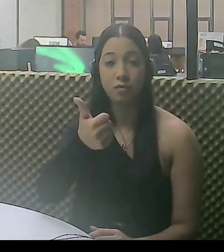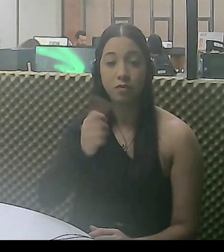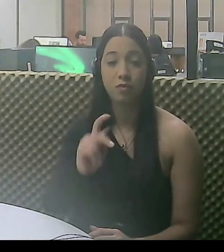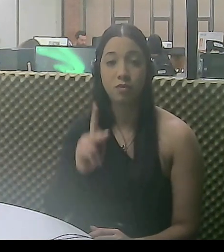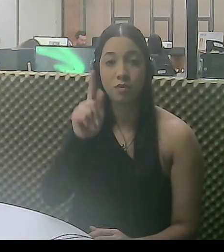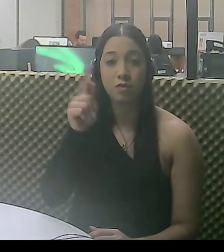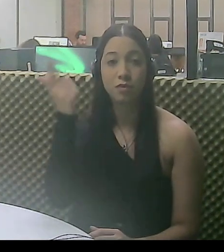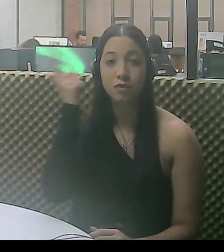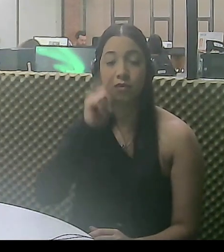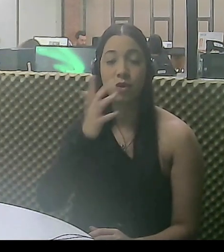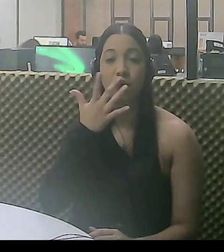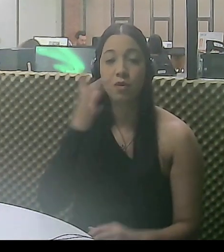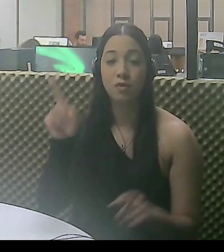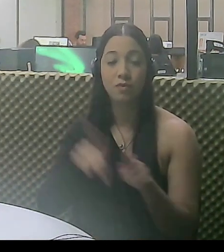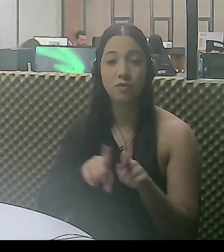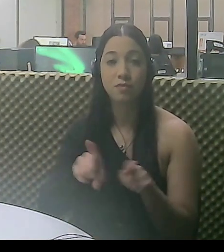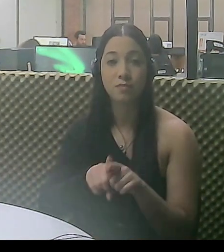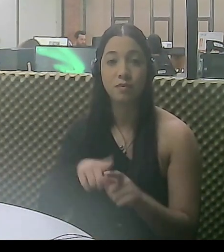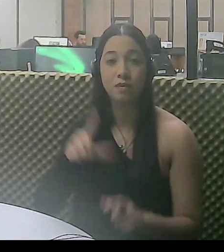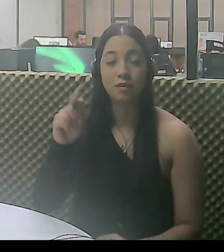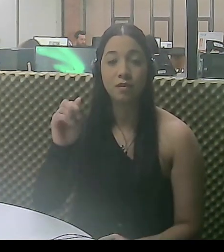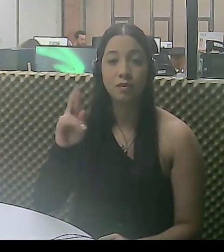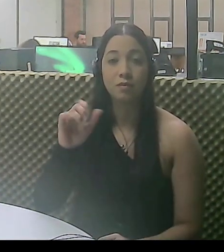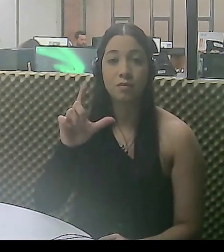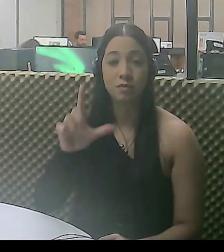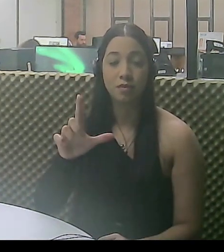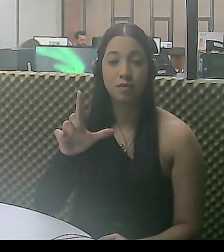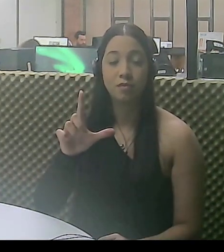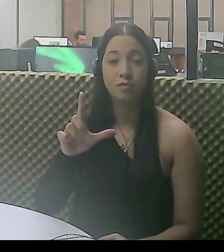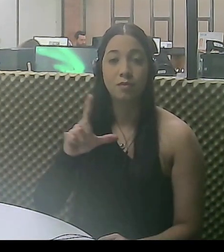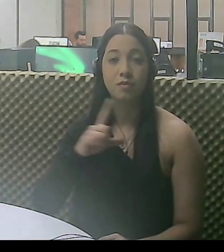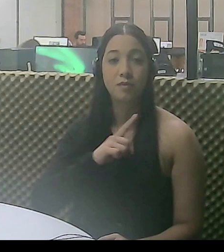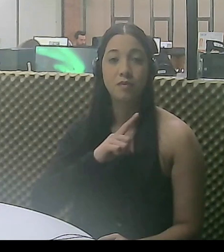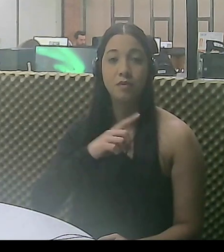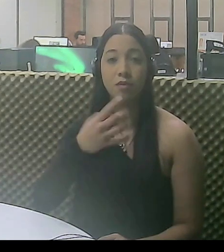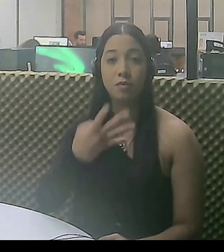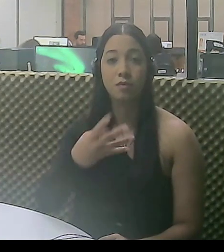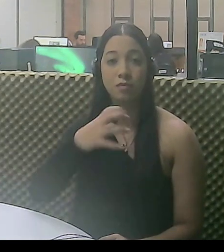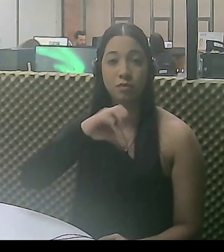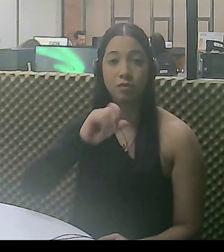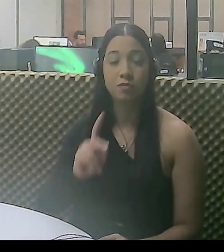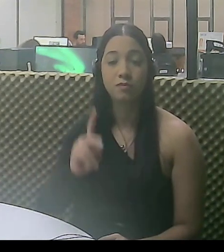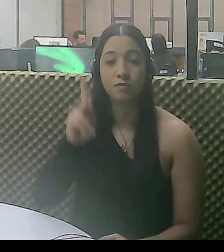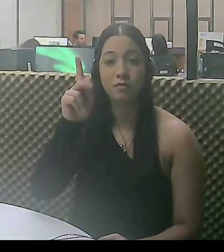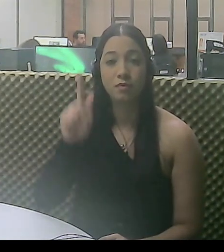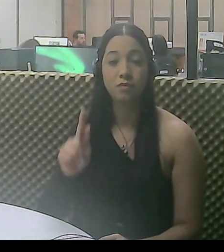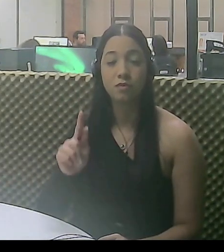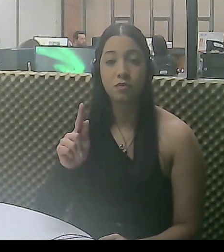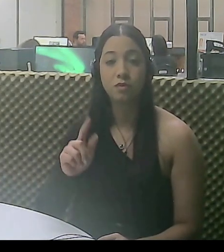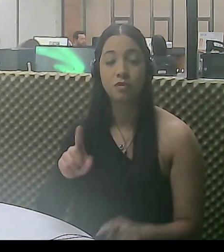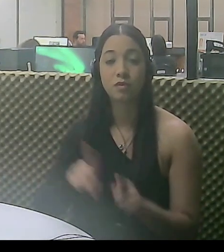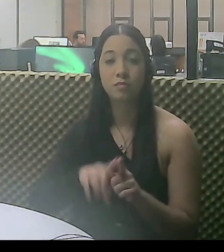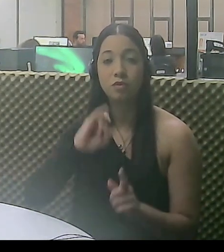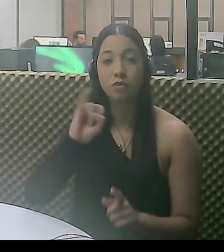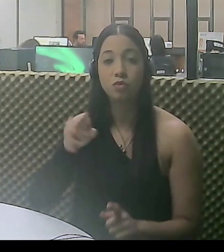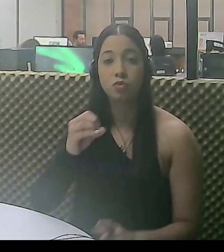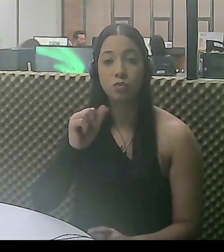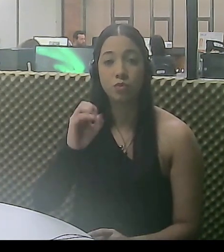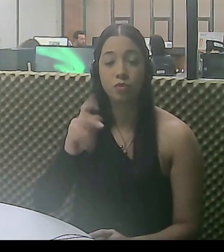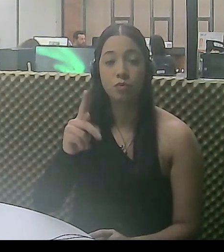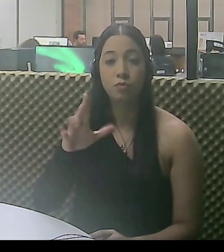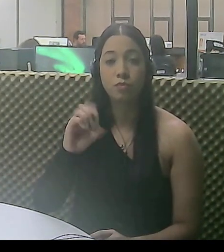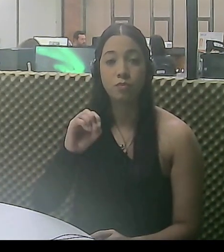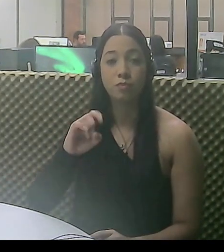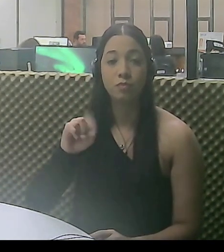também garantiu a medalha de ouro, enquanto Gabriel Serafim, categoria 49 quilos, e João Paulo Olinda, categoria